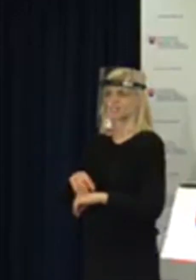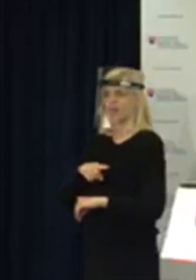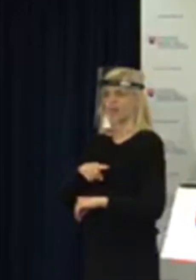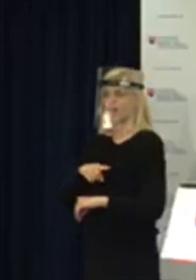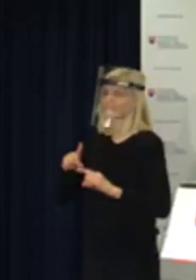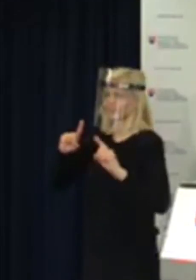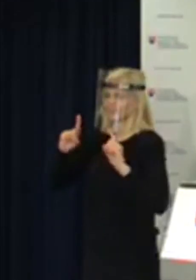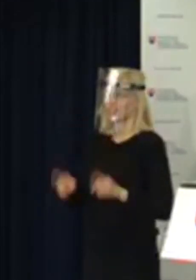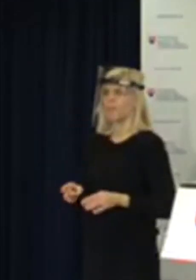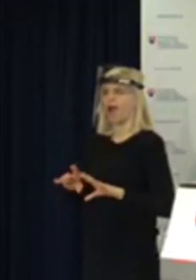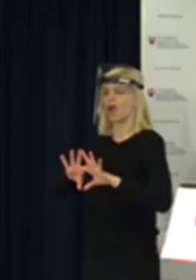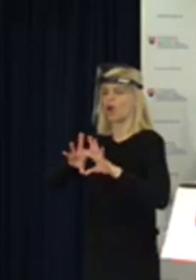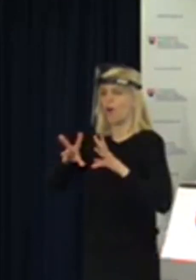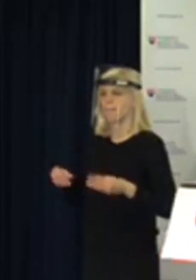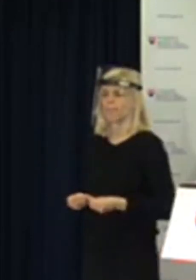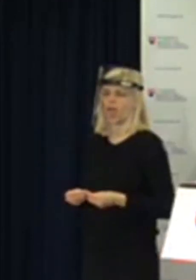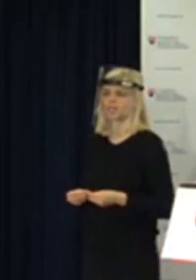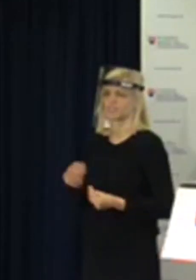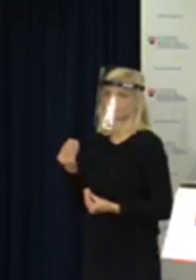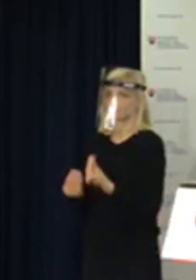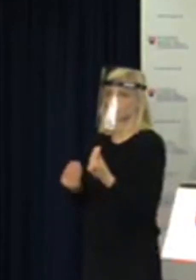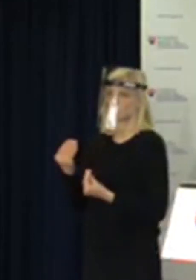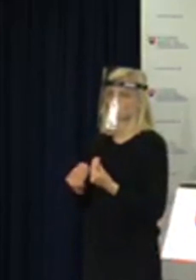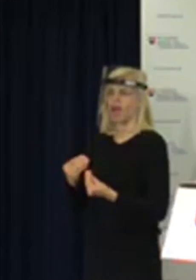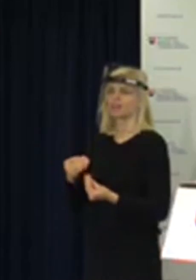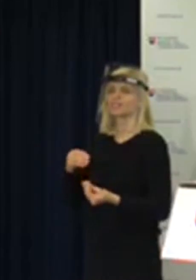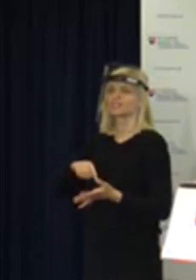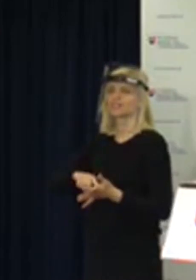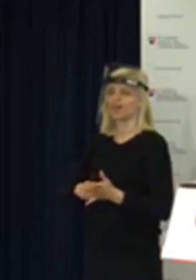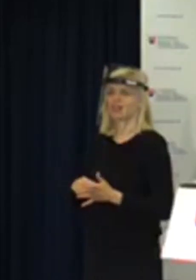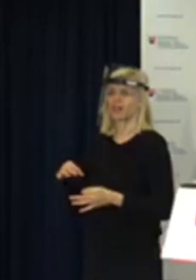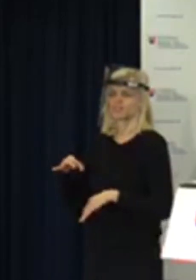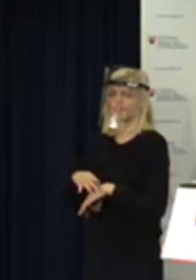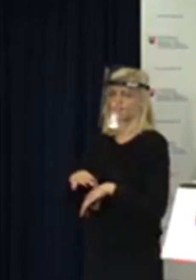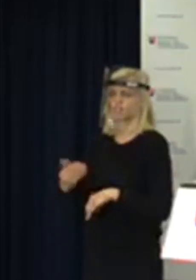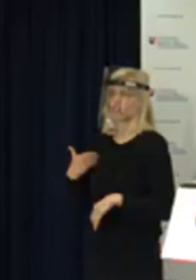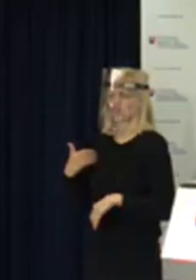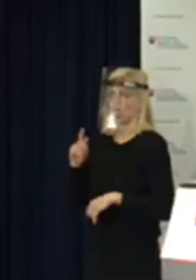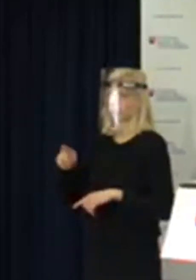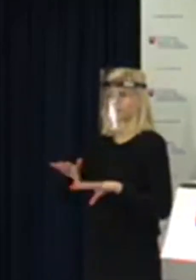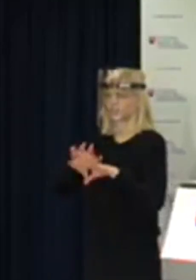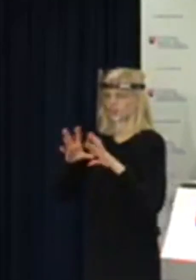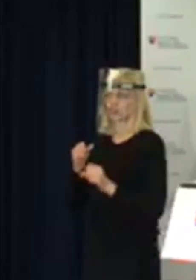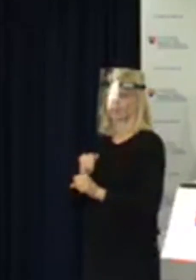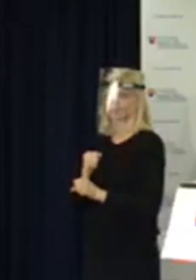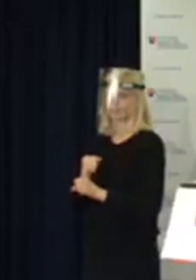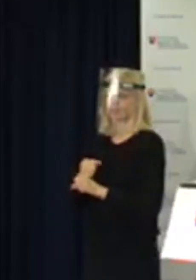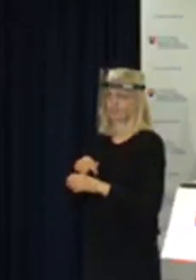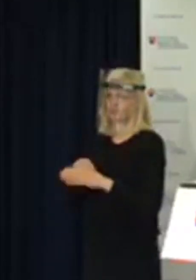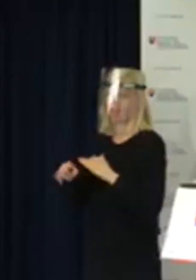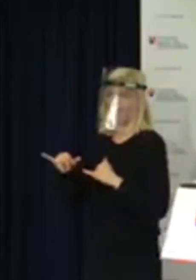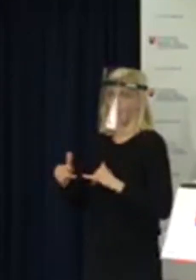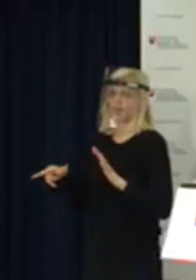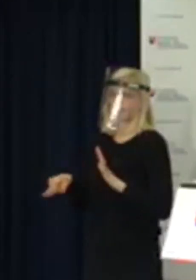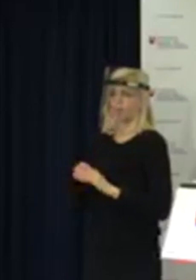zložili kvrstnú teoreticko-praktickú skúšku na strednej zdravotníckej školy. Dôvodom tohto sú iba podmienky, ktoré nám určuje